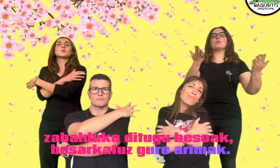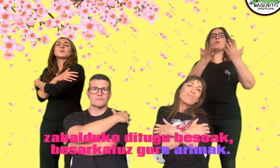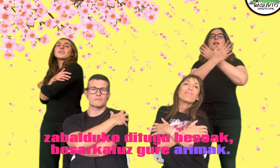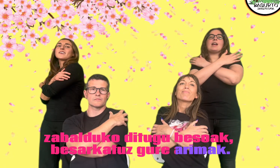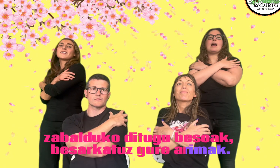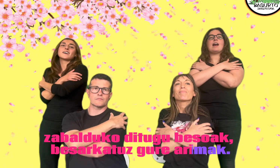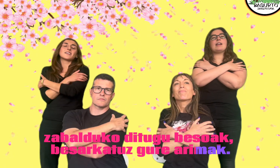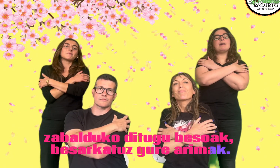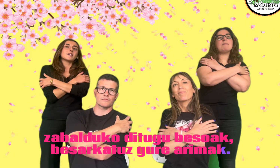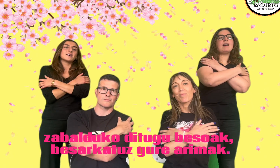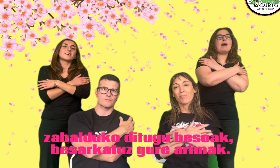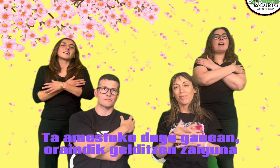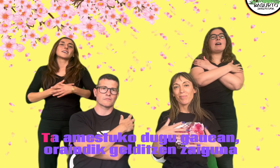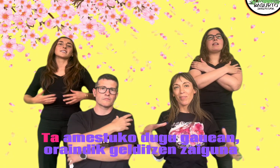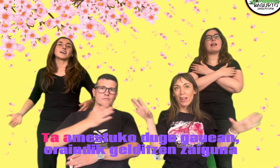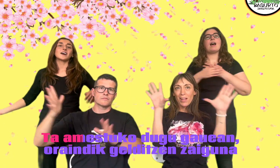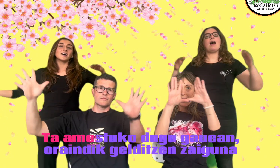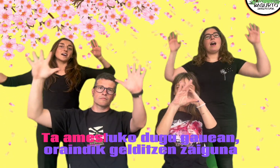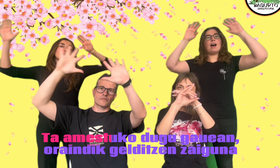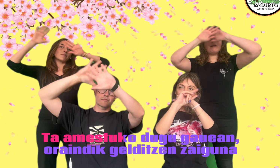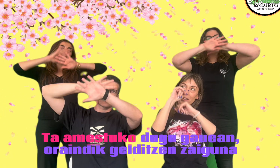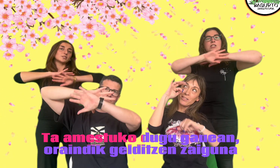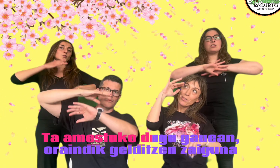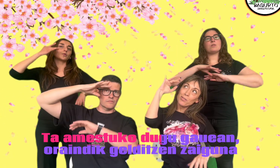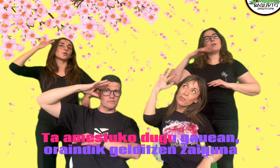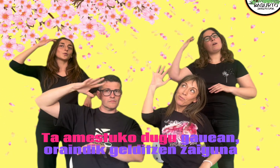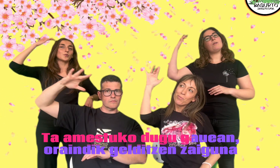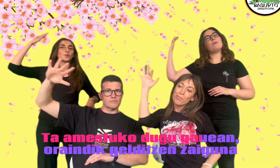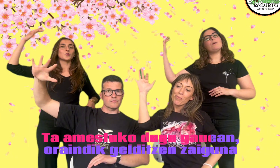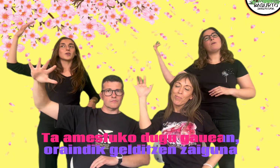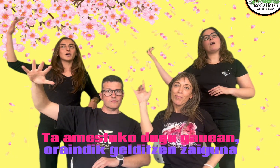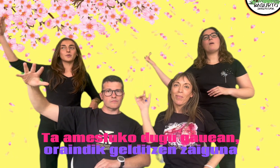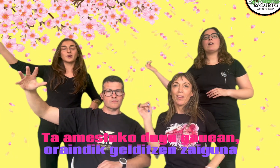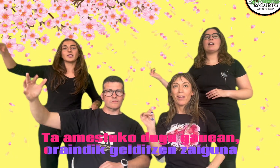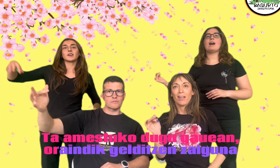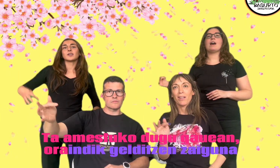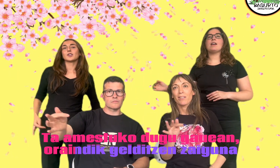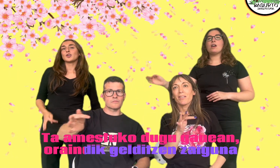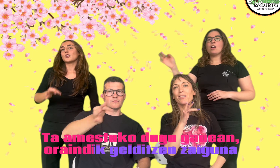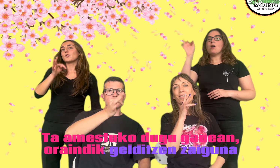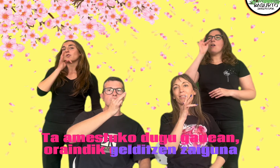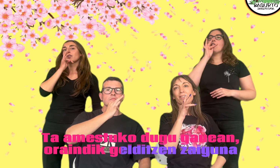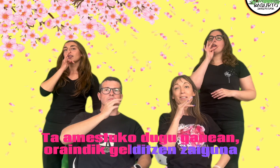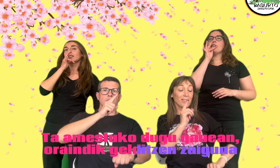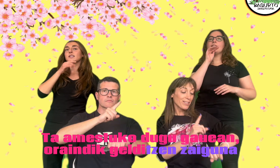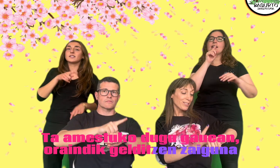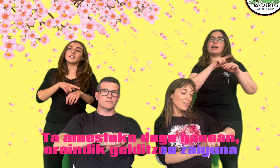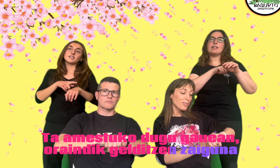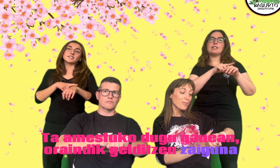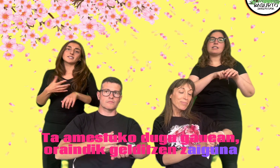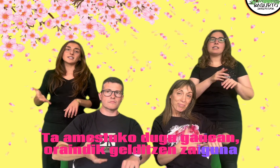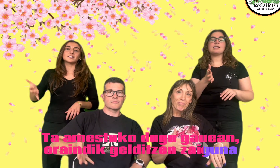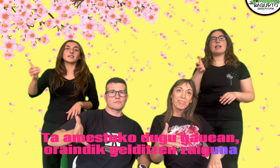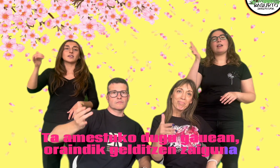harimak ta amestuko dugu gauean Horain digel ditzen zaiguna